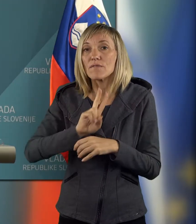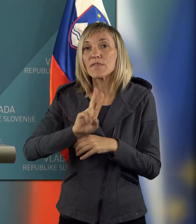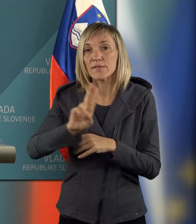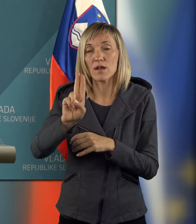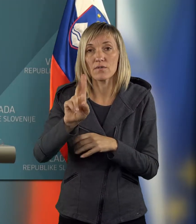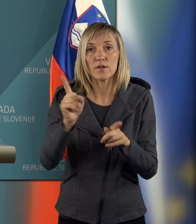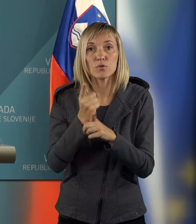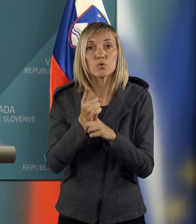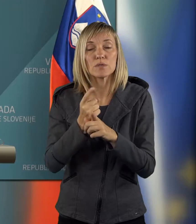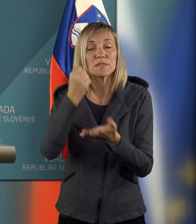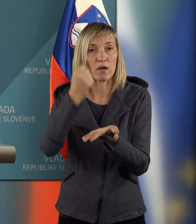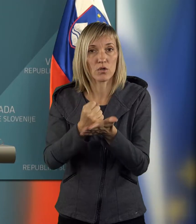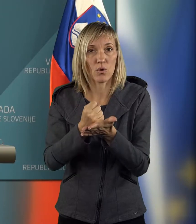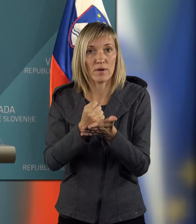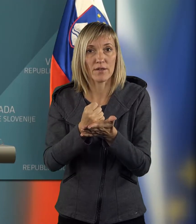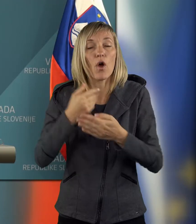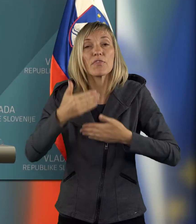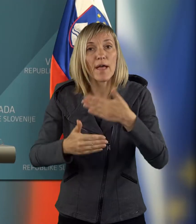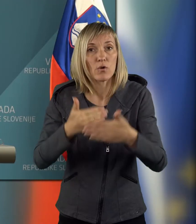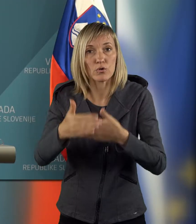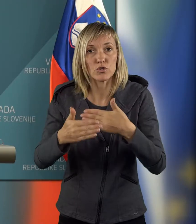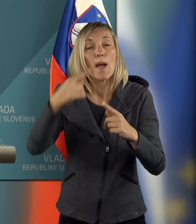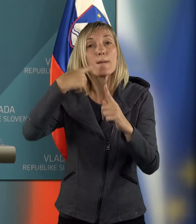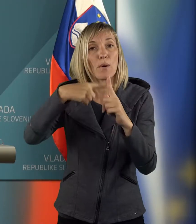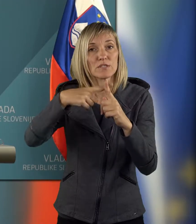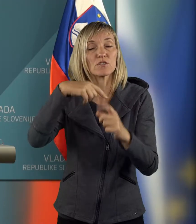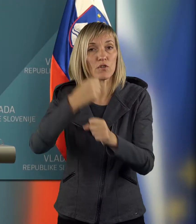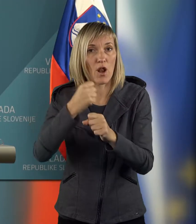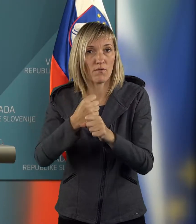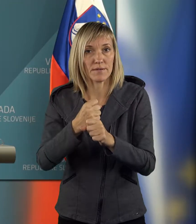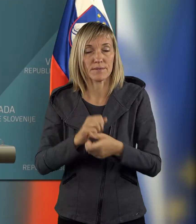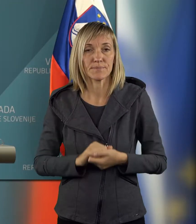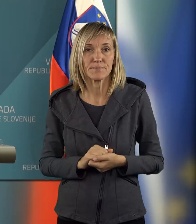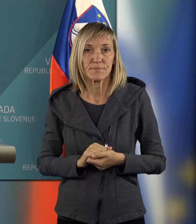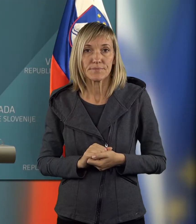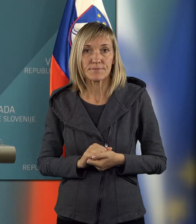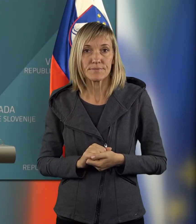nadaljevanju zagotovljeno takoče pozitivno poslovanje.